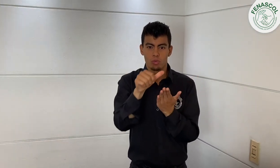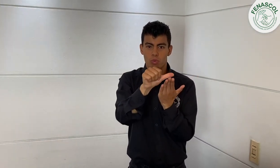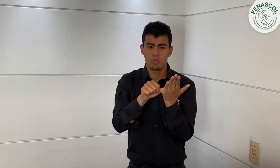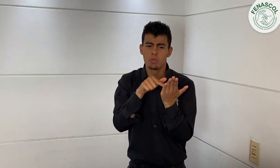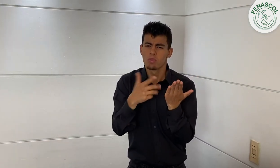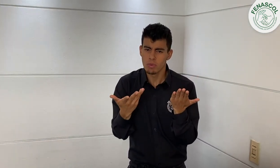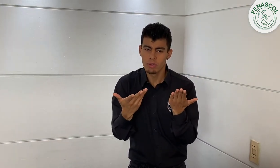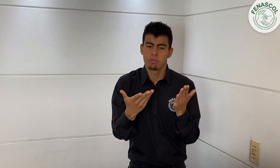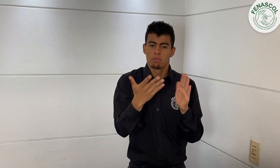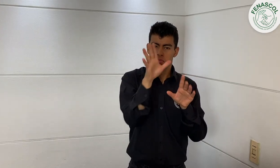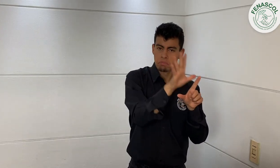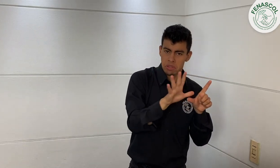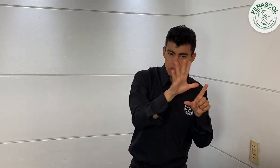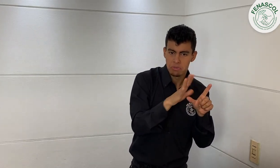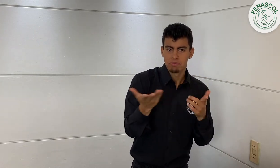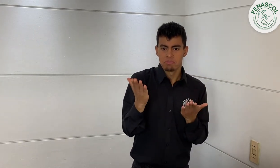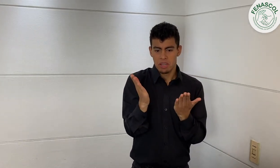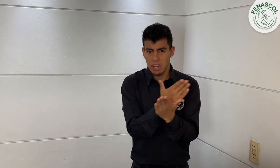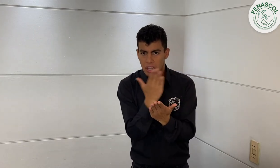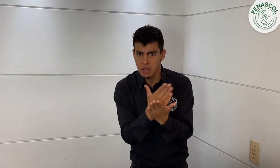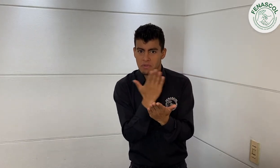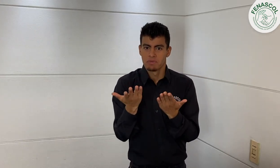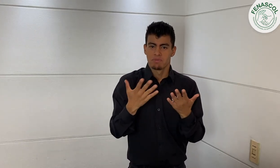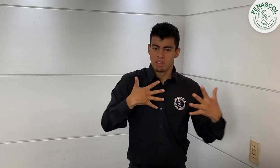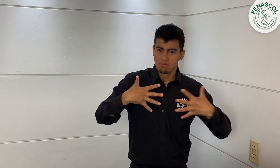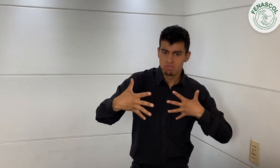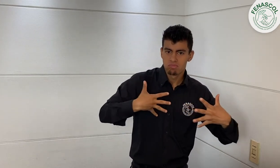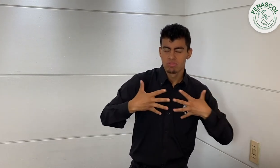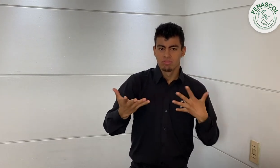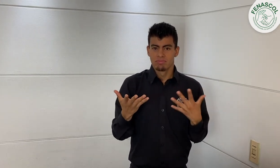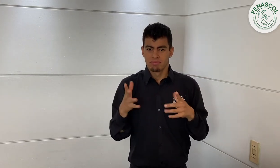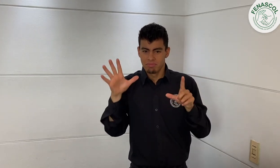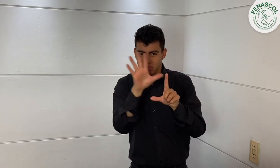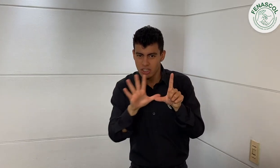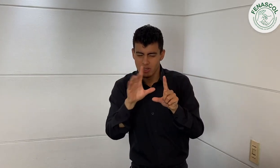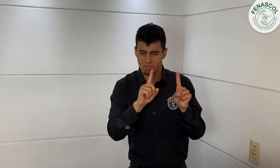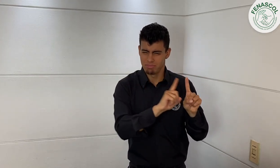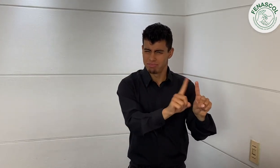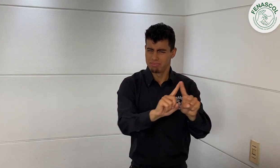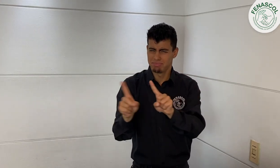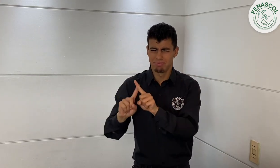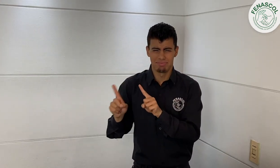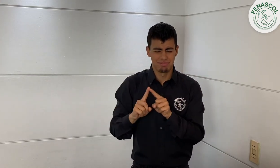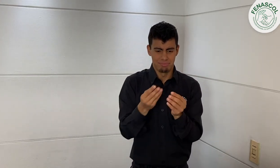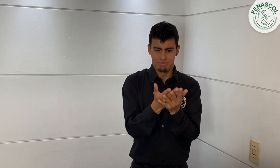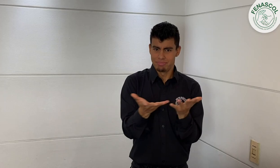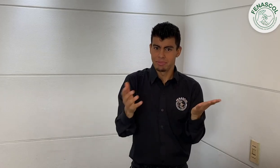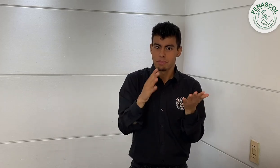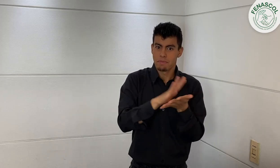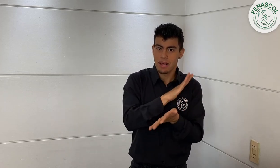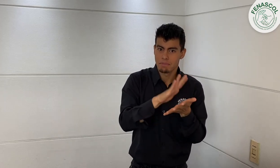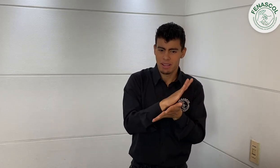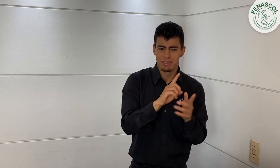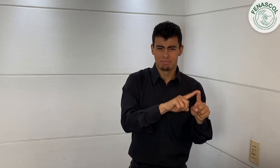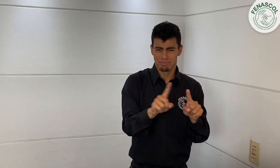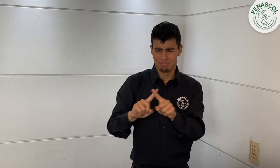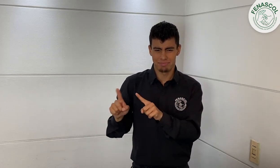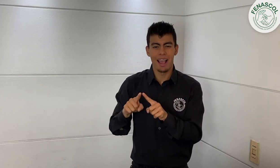el programa de lengua de señas. Se realizaron videos, libros, dramatizaciones en videos y muchos otros más. Todo este